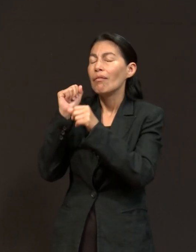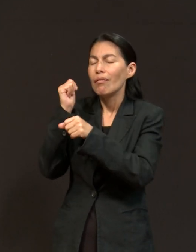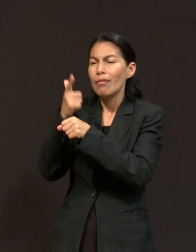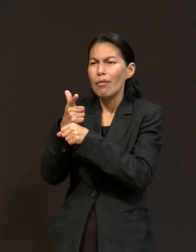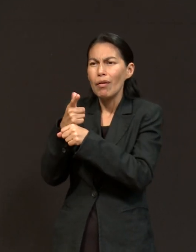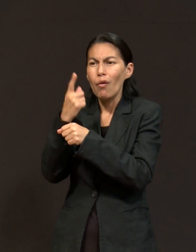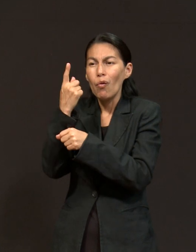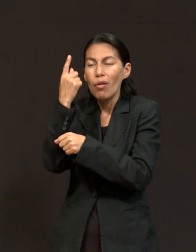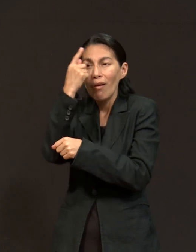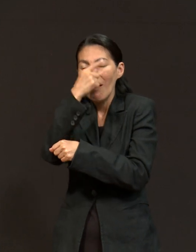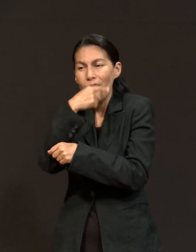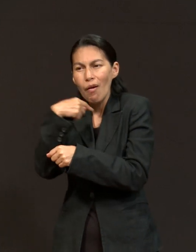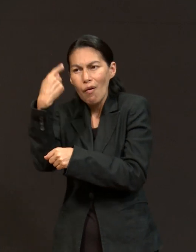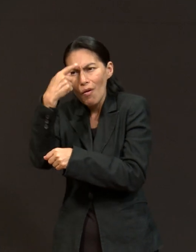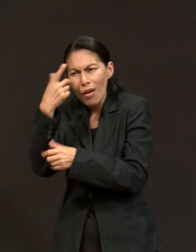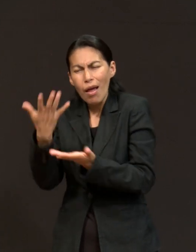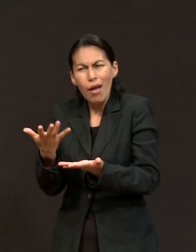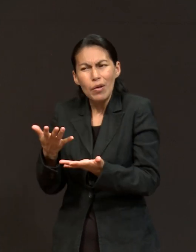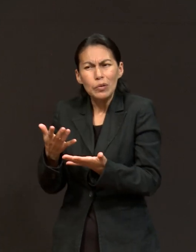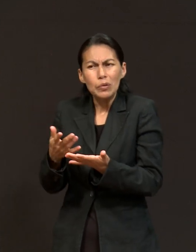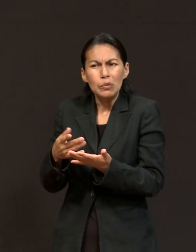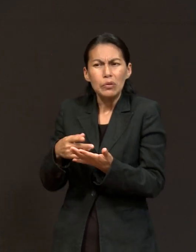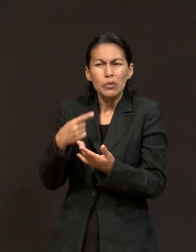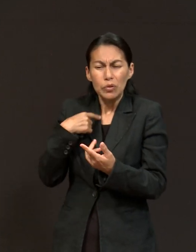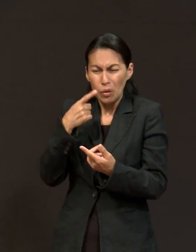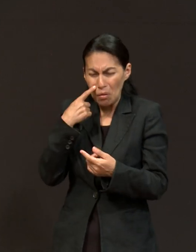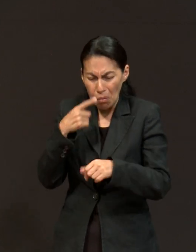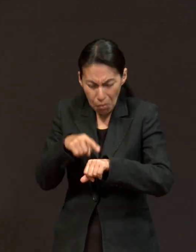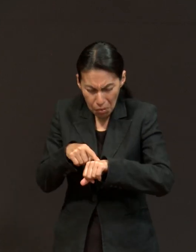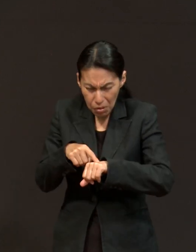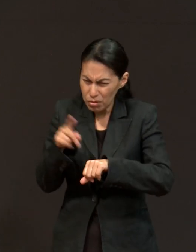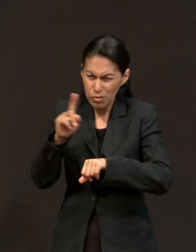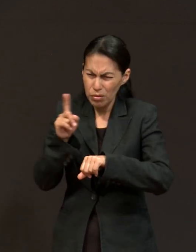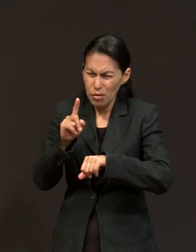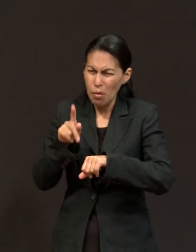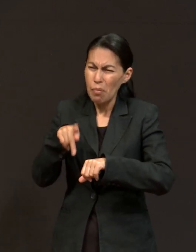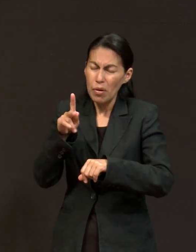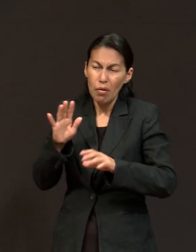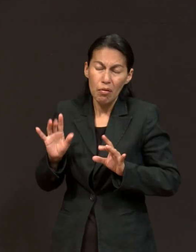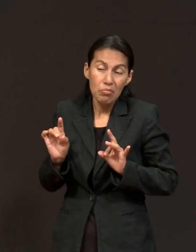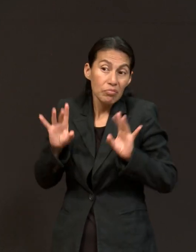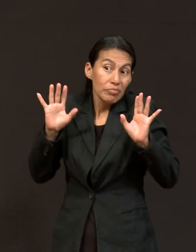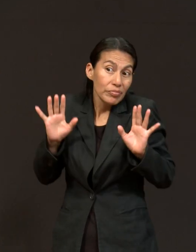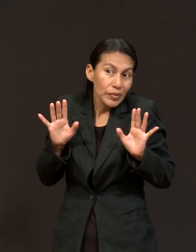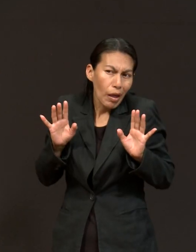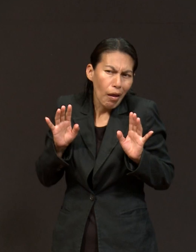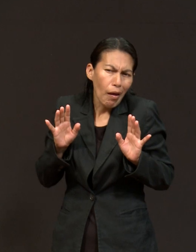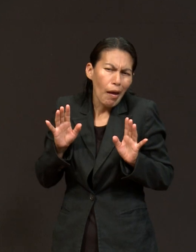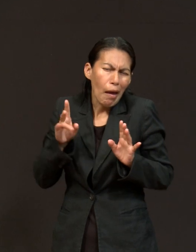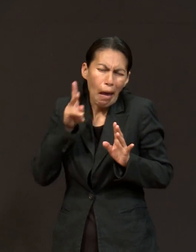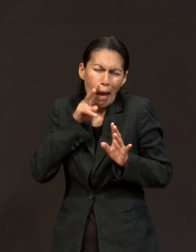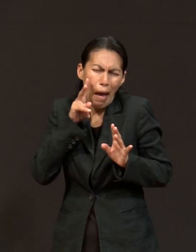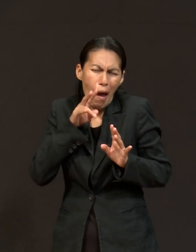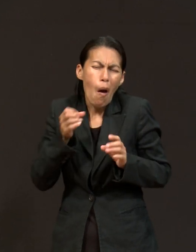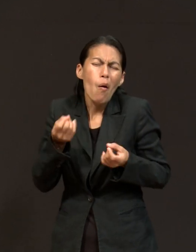Y yo no llevaba el tiempo, pero de repente tuve la curiosidad de saberlo. Y fue así como se desarrolló la oración. Fue el